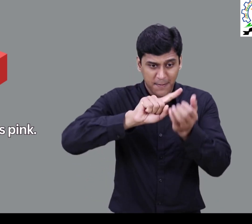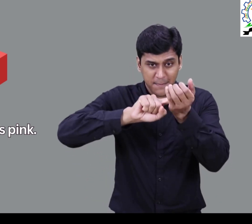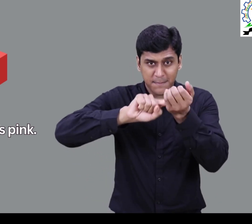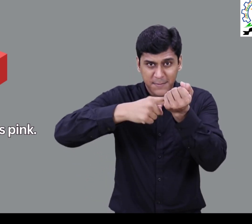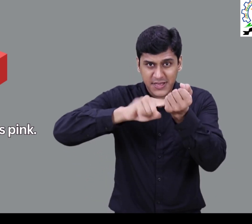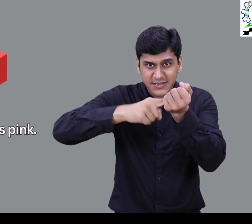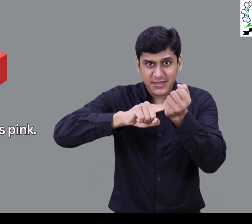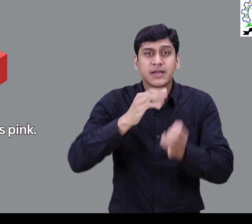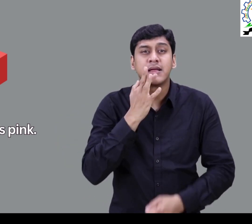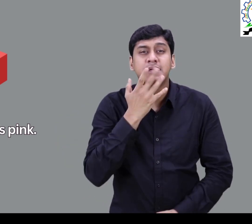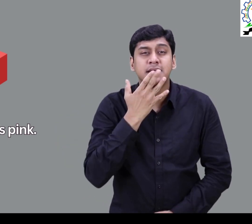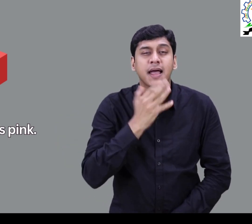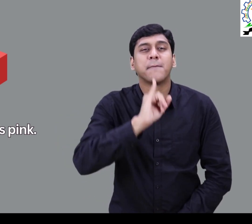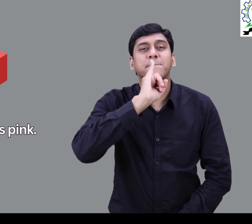तुम्हारा शार्पनर गुलाबी रग का है